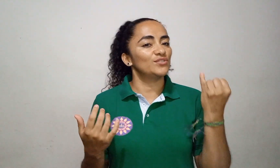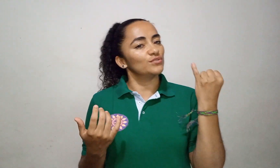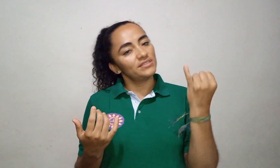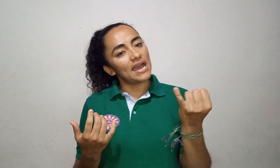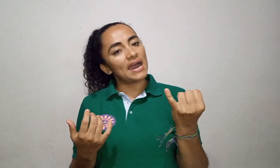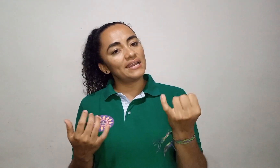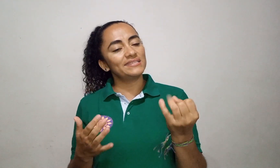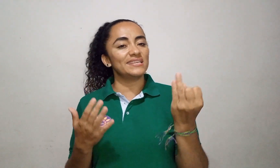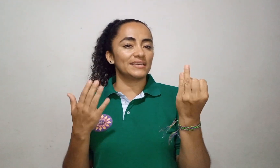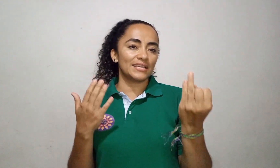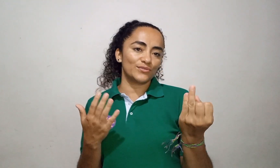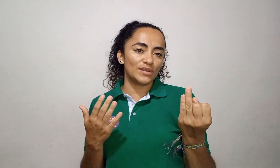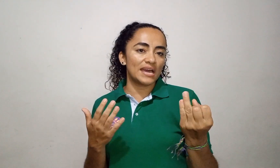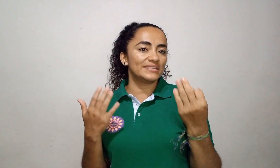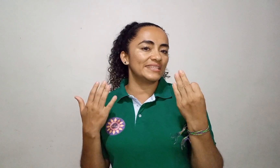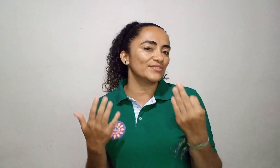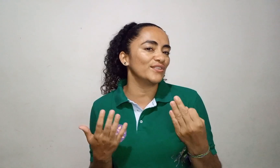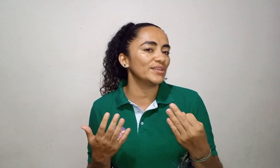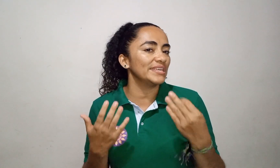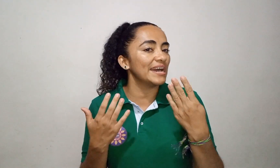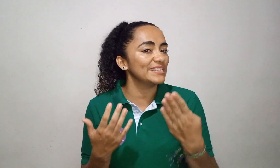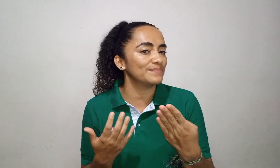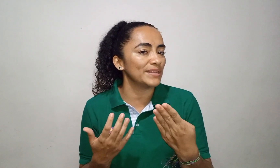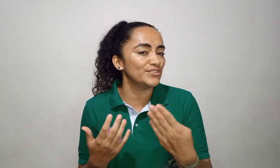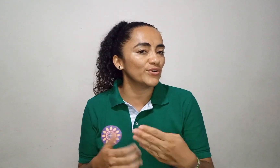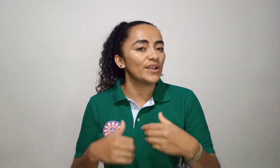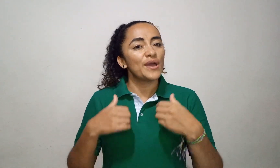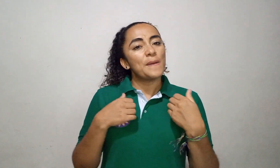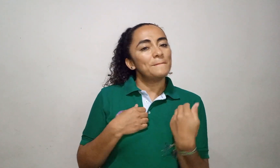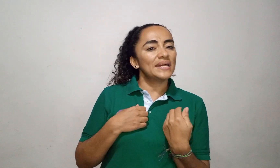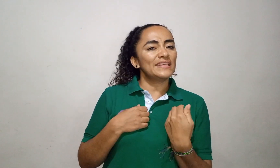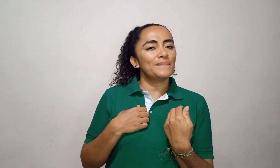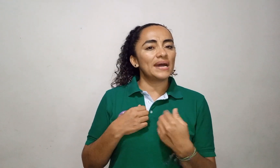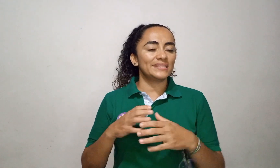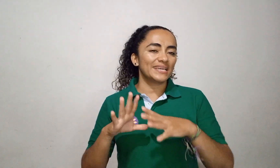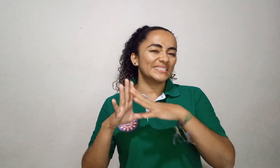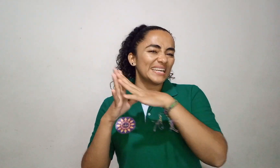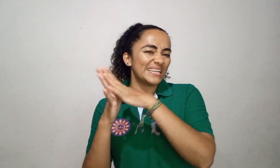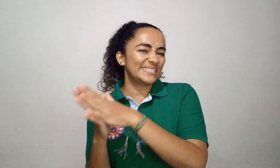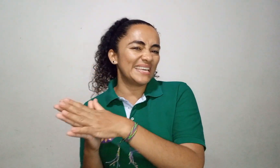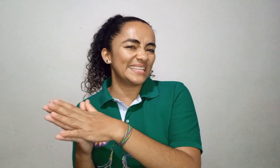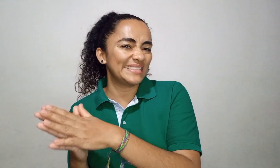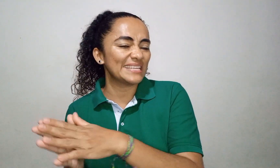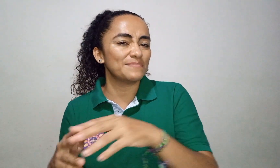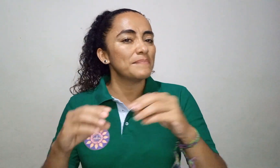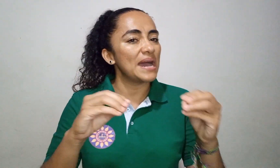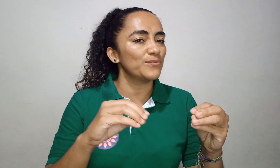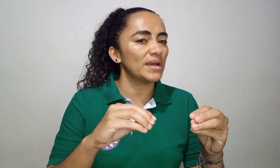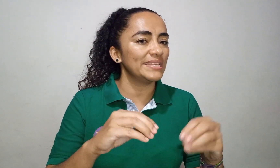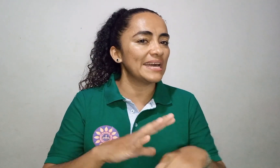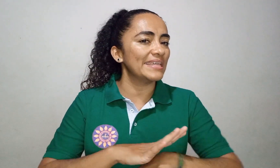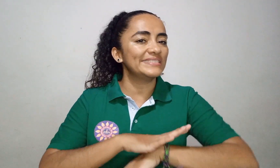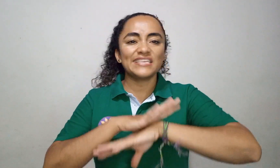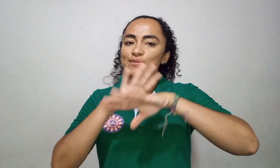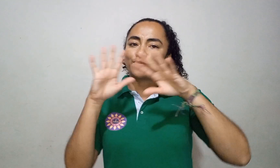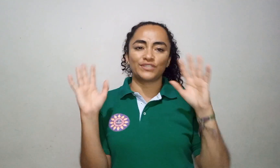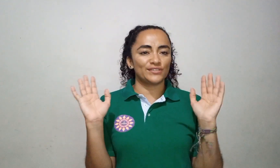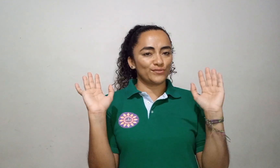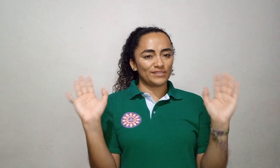sociales, ciencias naturales, tecnología, español, matemáticas, recetas, manualidades y muchas cosas